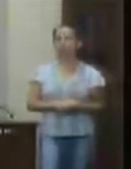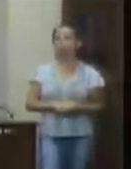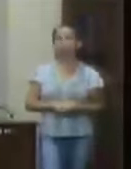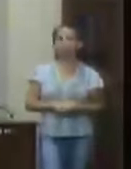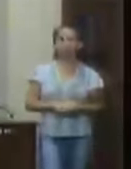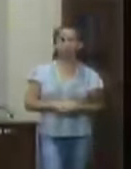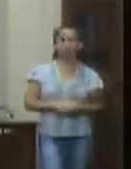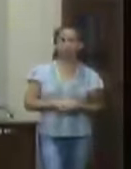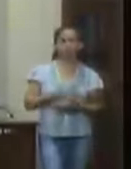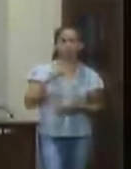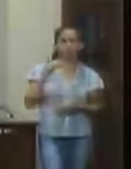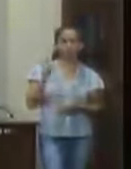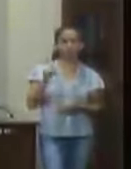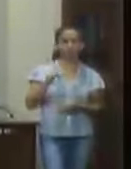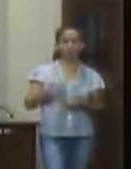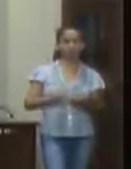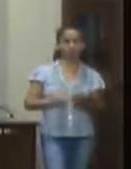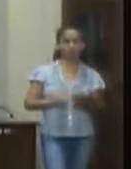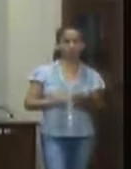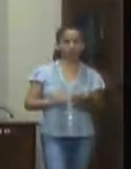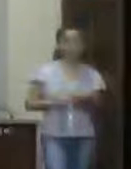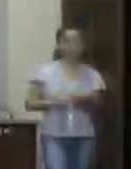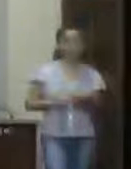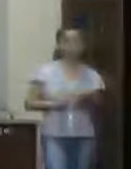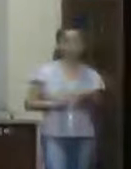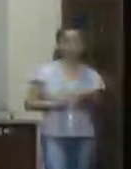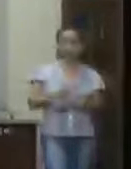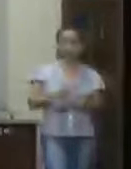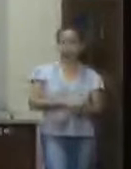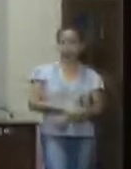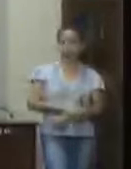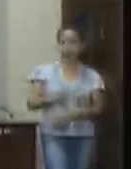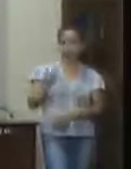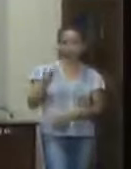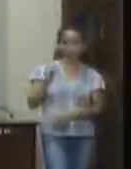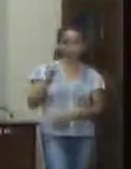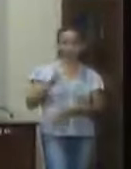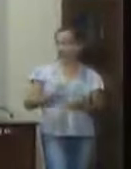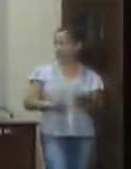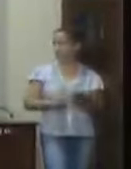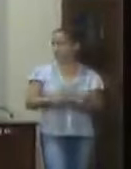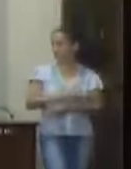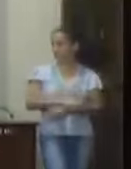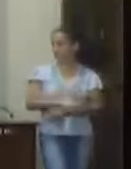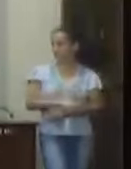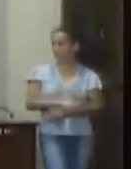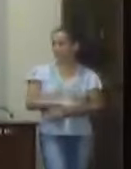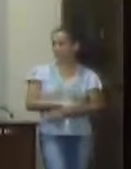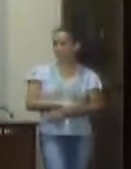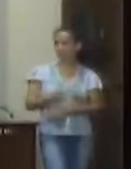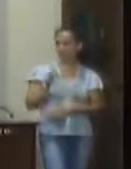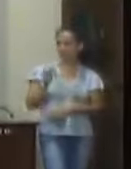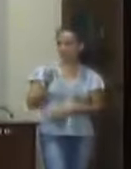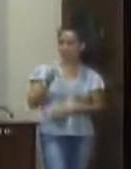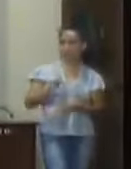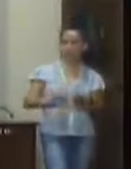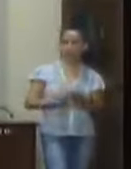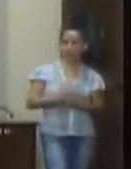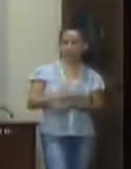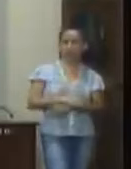deus de nogueira aprovando fabiano e vasconcelos aprovando fabio antônio